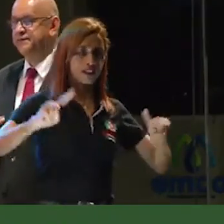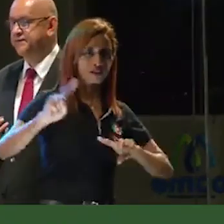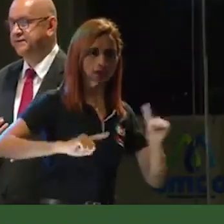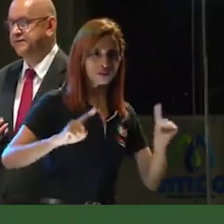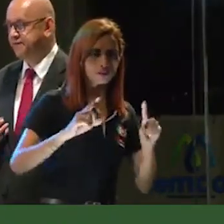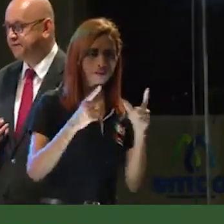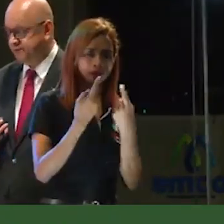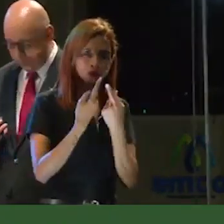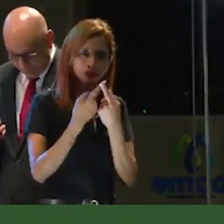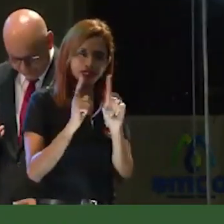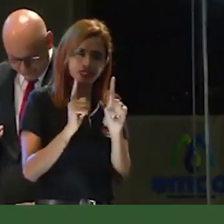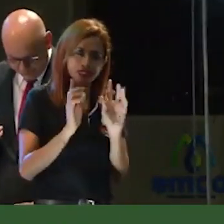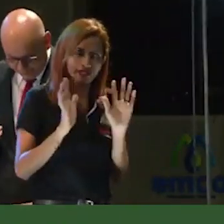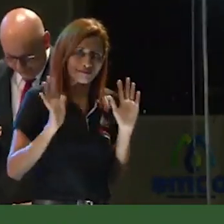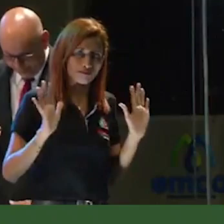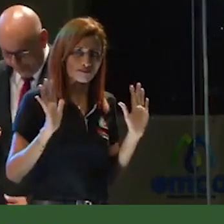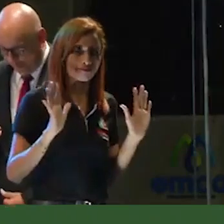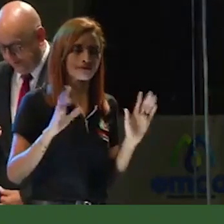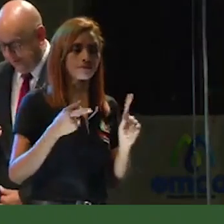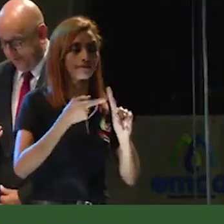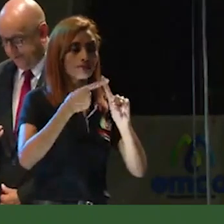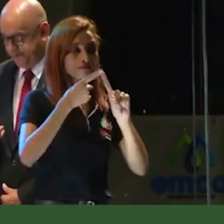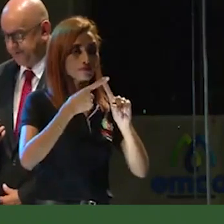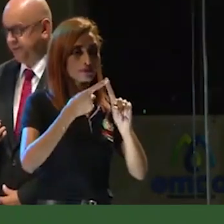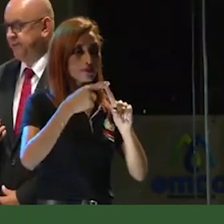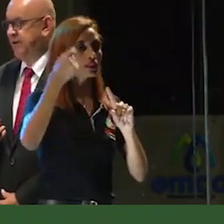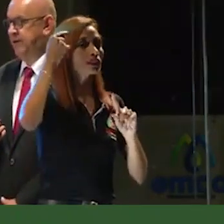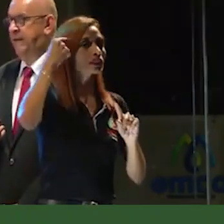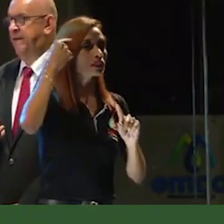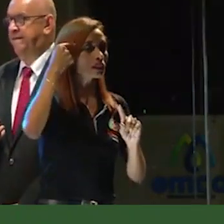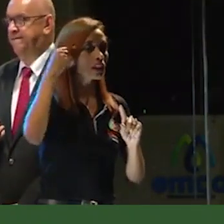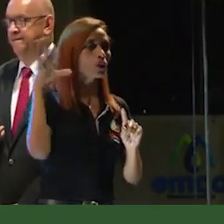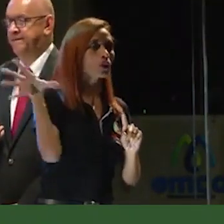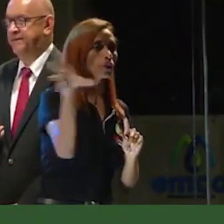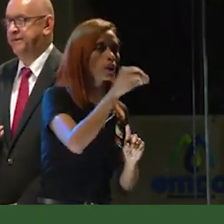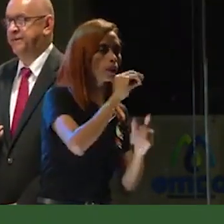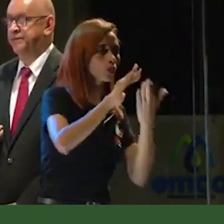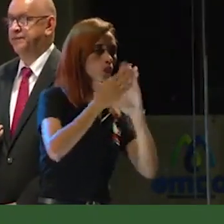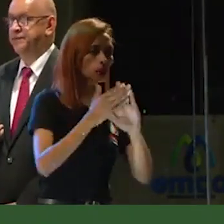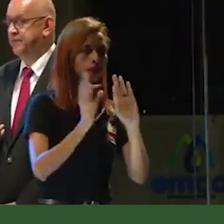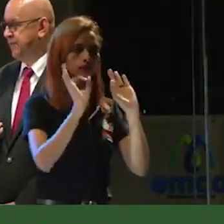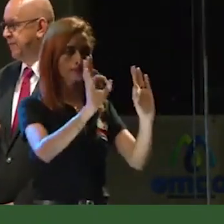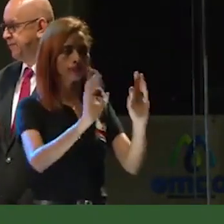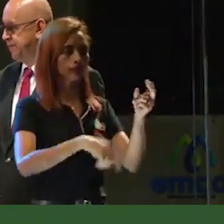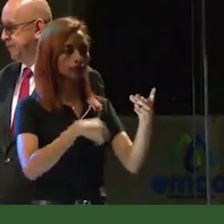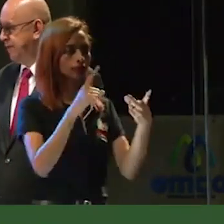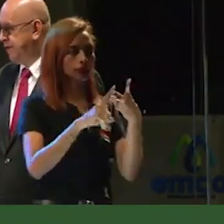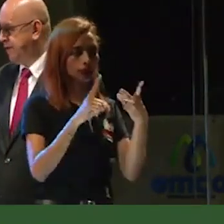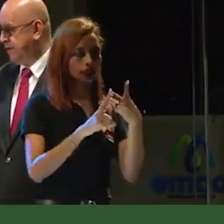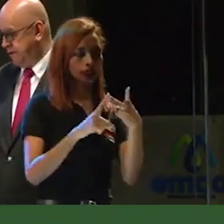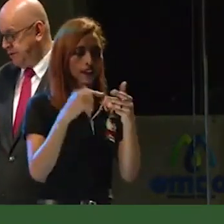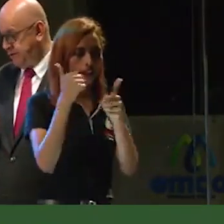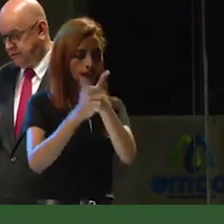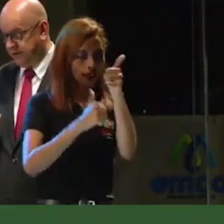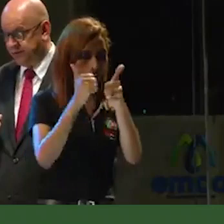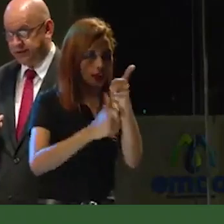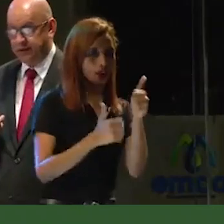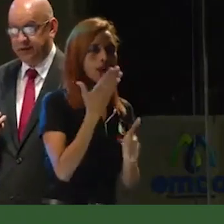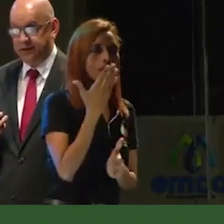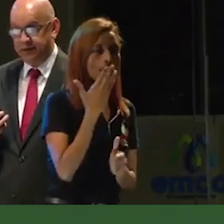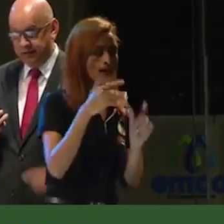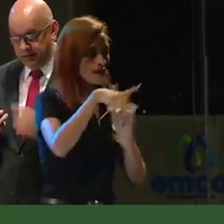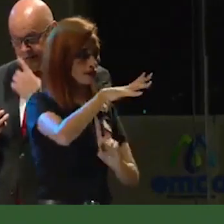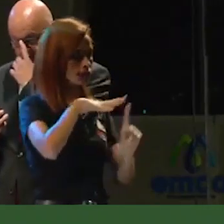quisiéramos todos, que es primero pensar en el bien común y segundo pensar en los todos y cada uno de los calarqueños. En el medio